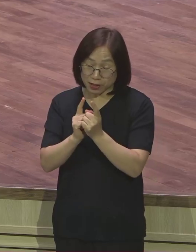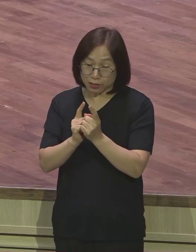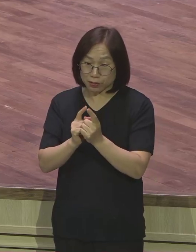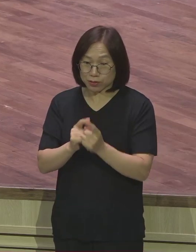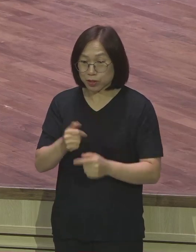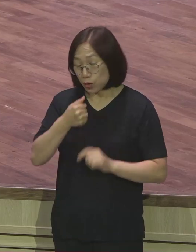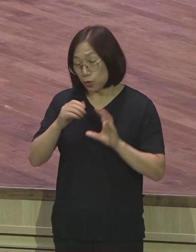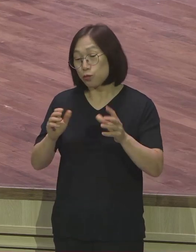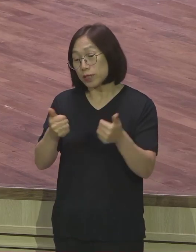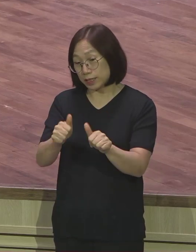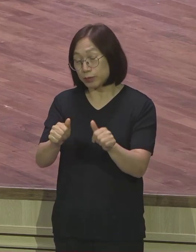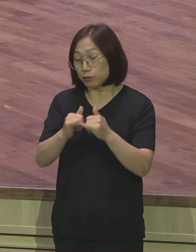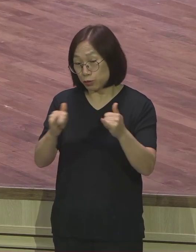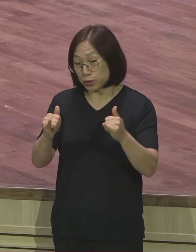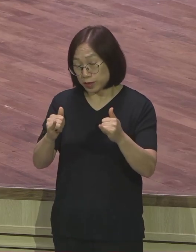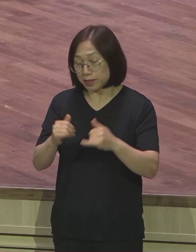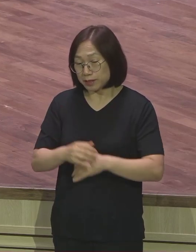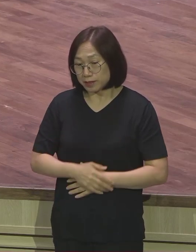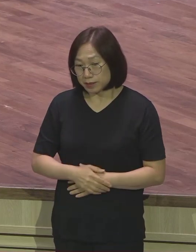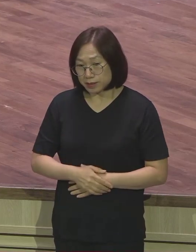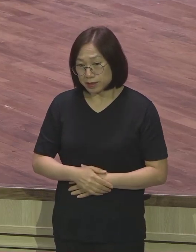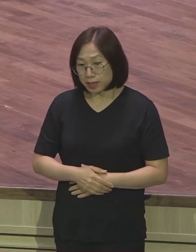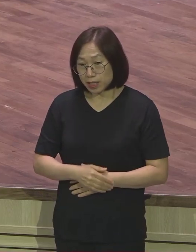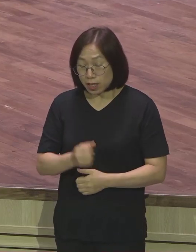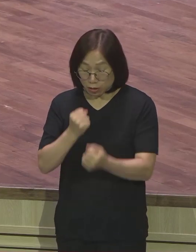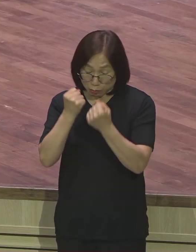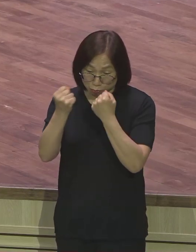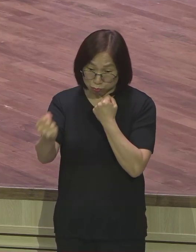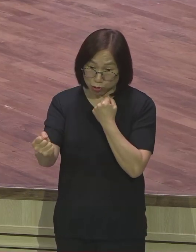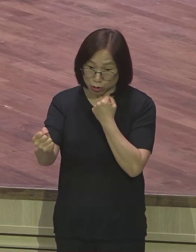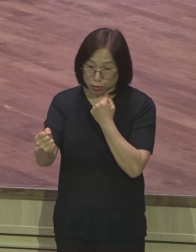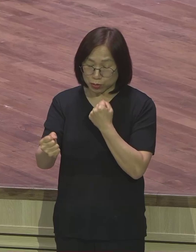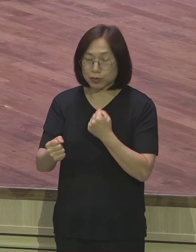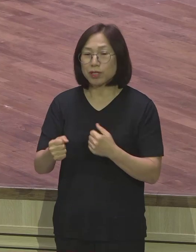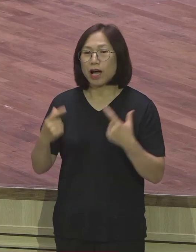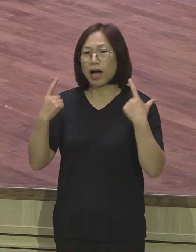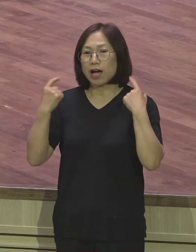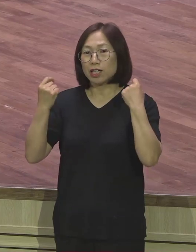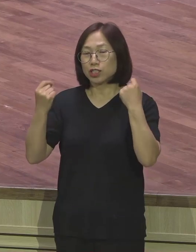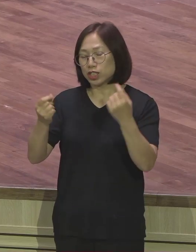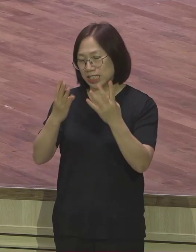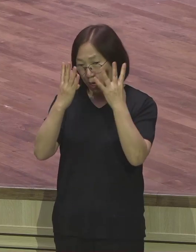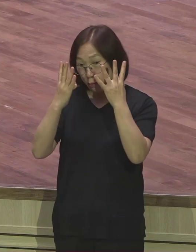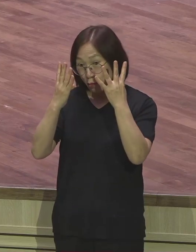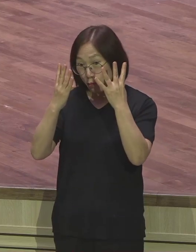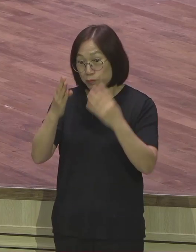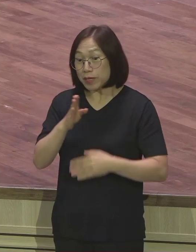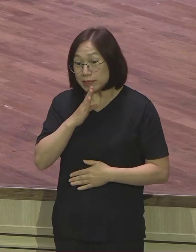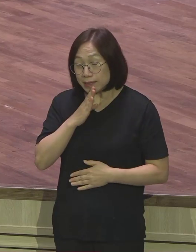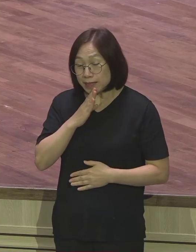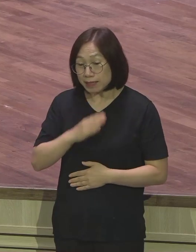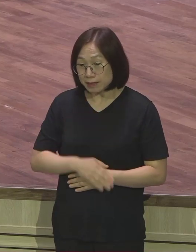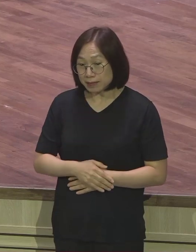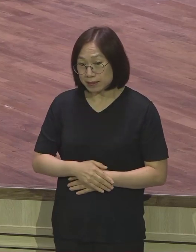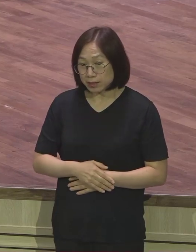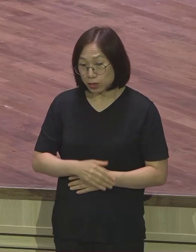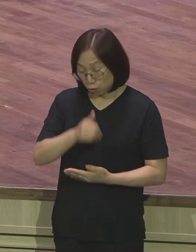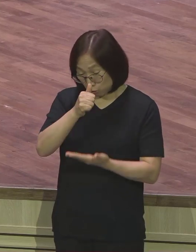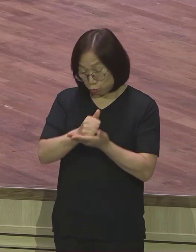시민권자이기 때문에 하지만 그럼에도 불구하고 여전히 감옥입니다 여전히 죄수의 신분입니다